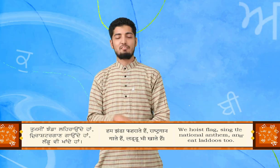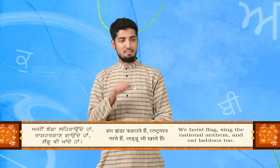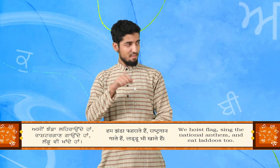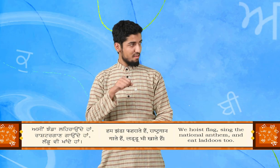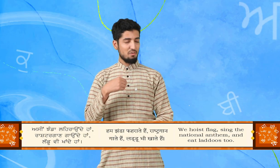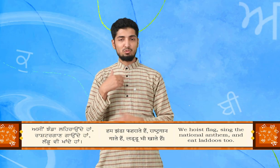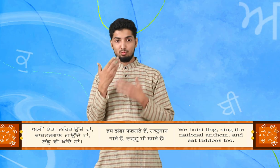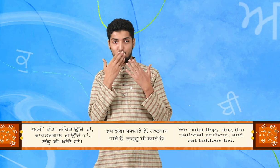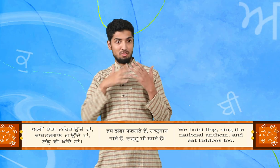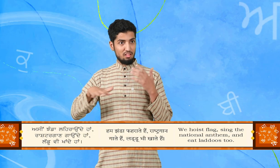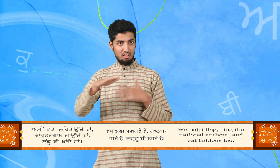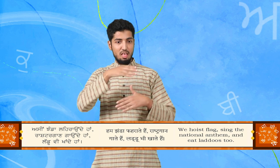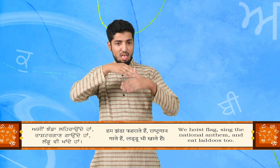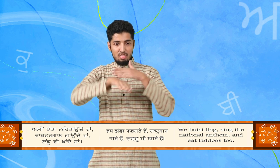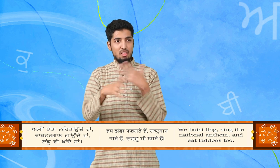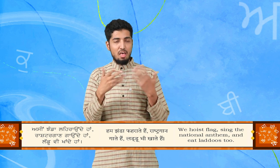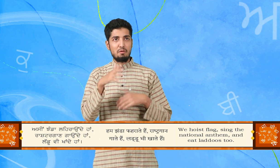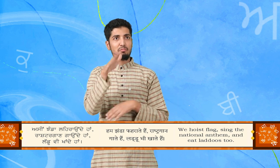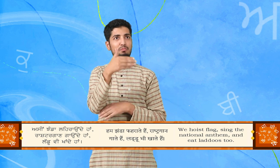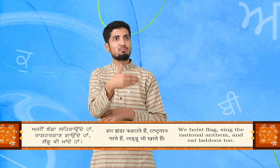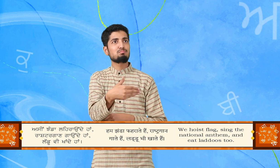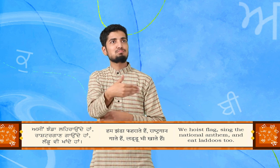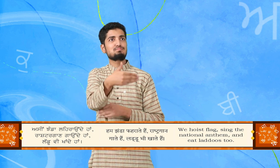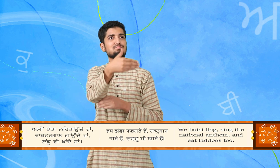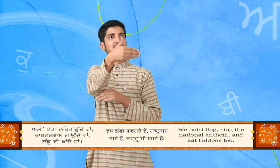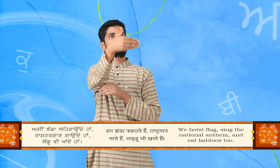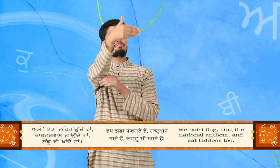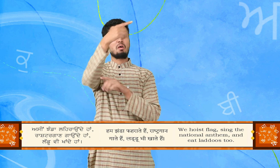असी चंडा लहरान दे हैं, राश्री गान गौन दे हैं, लड़ू भी खान दे हैं.